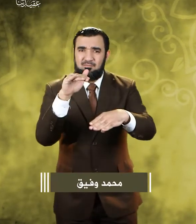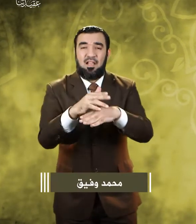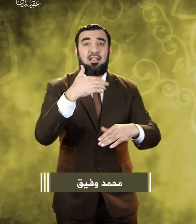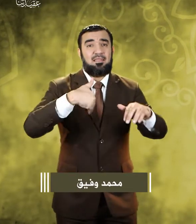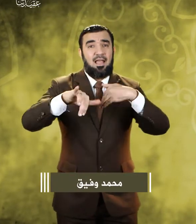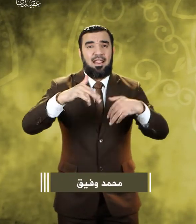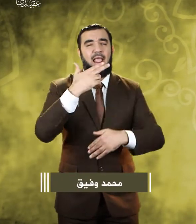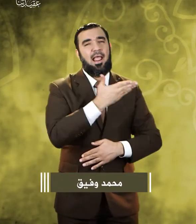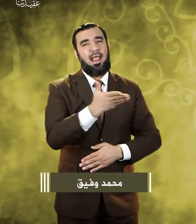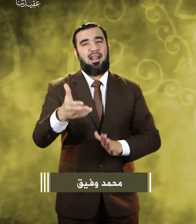اشتركوا